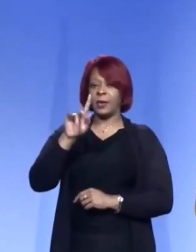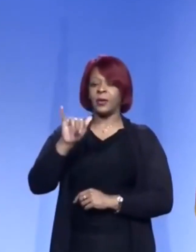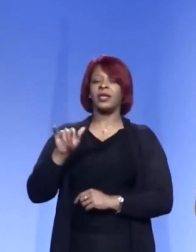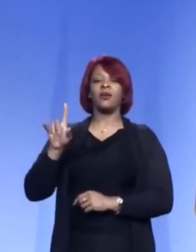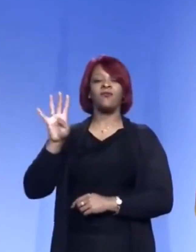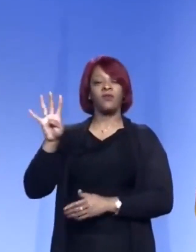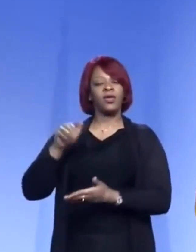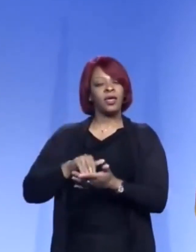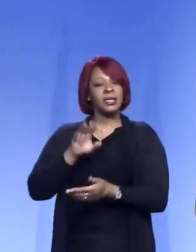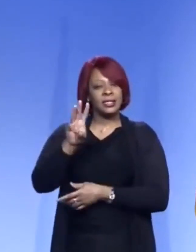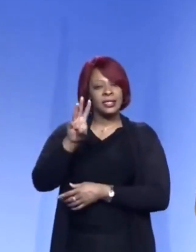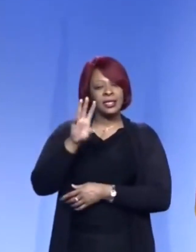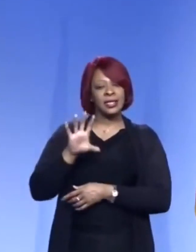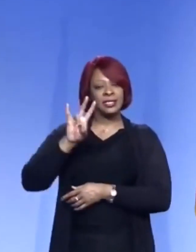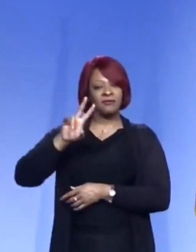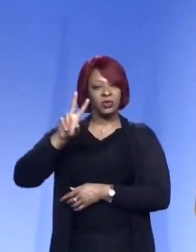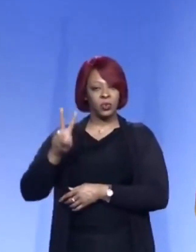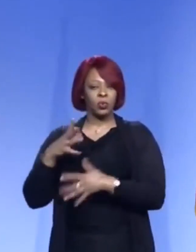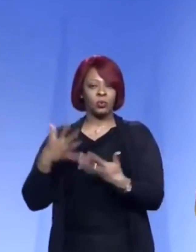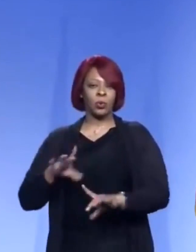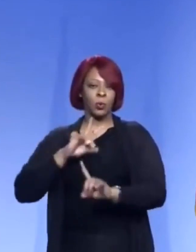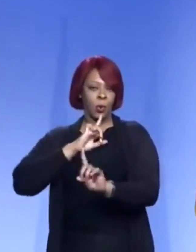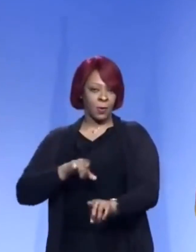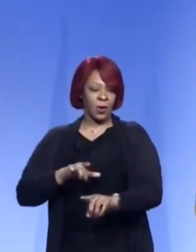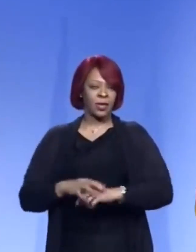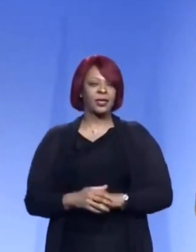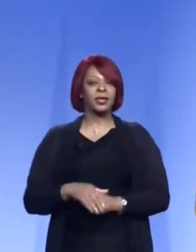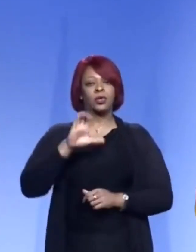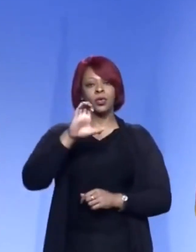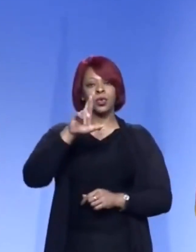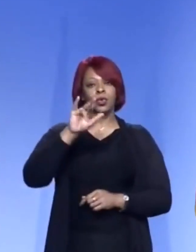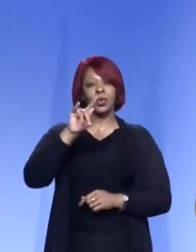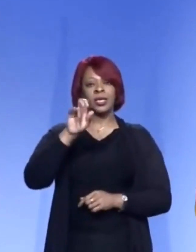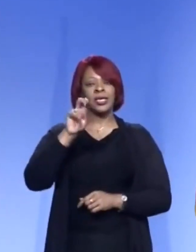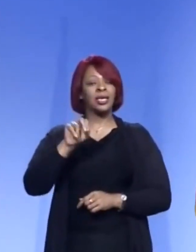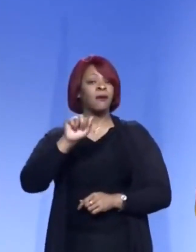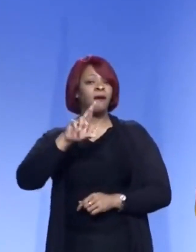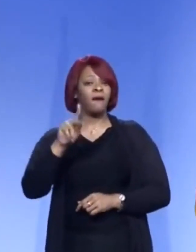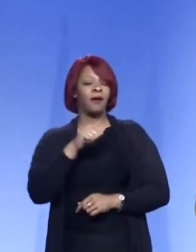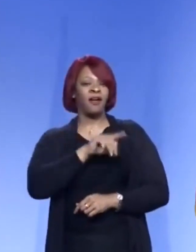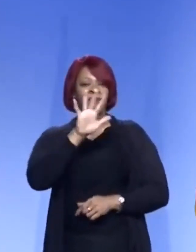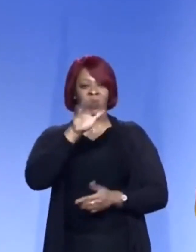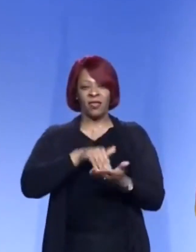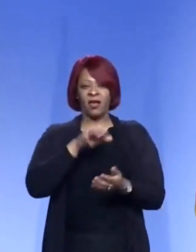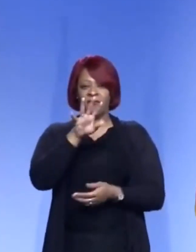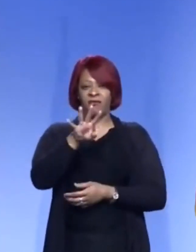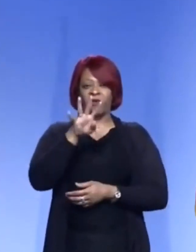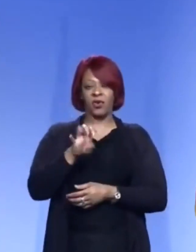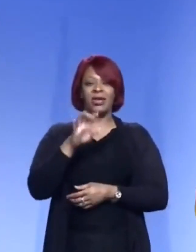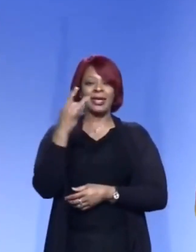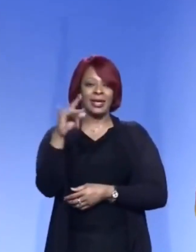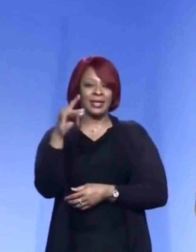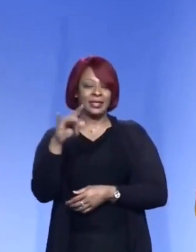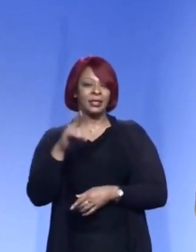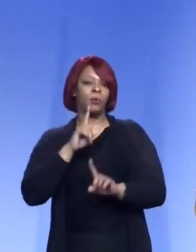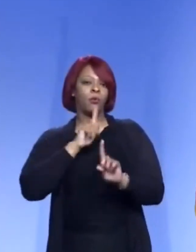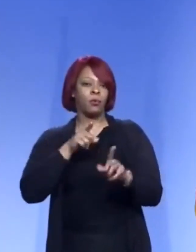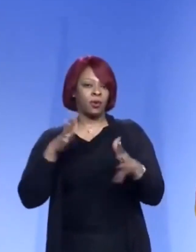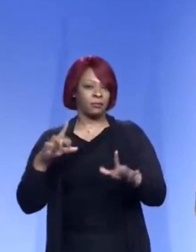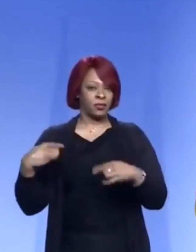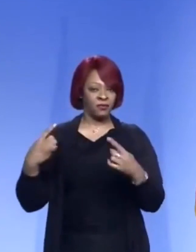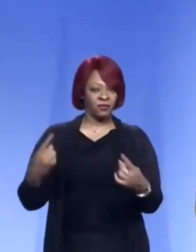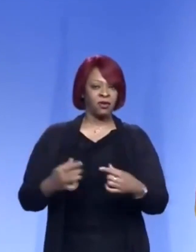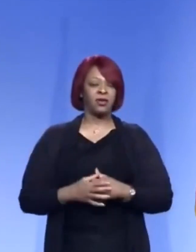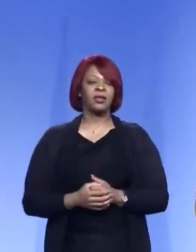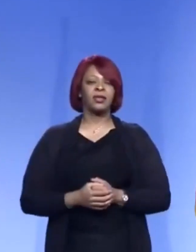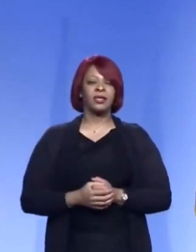Y en el Condado de Visoto, Mississippi, se han reportado 19,731 casos. Con respecto al evento de